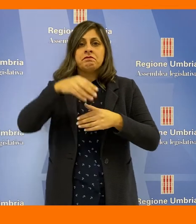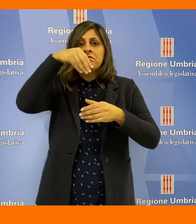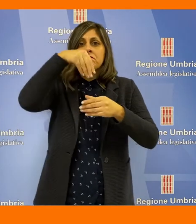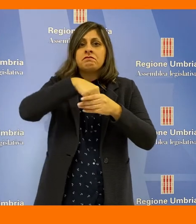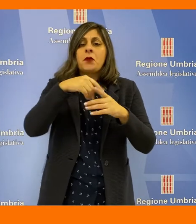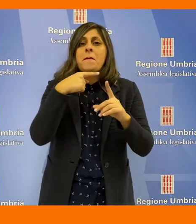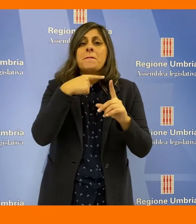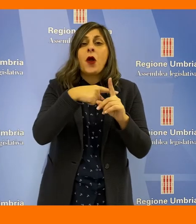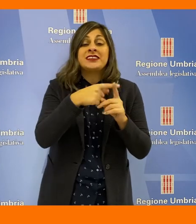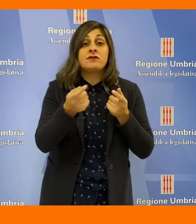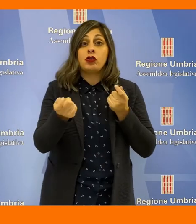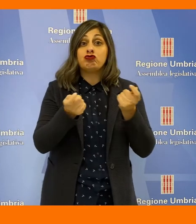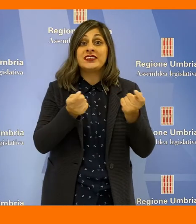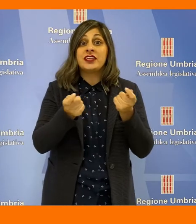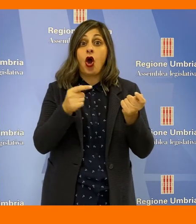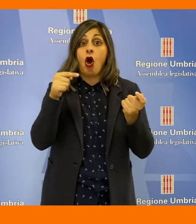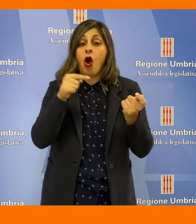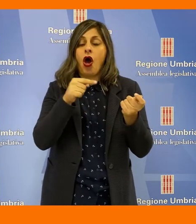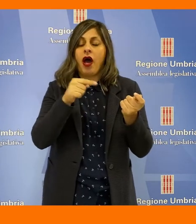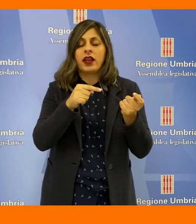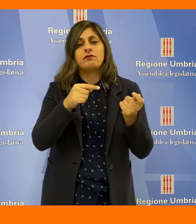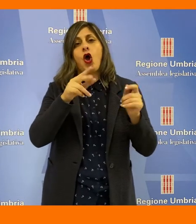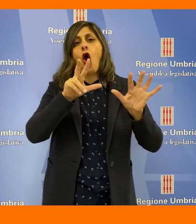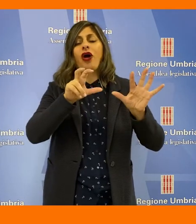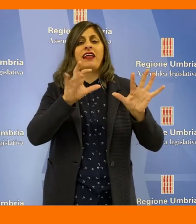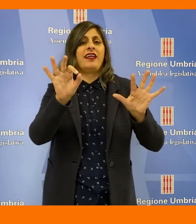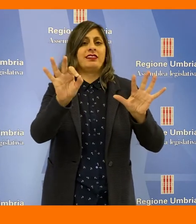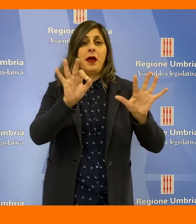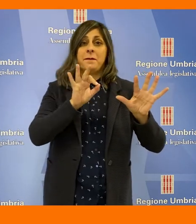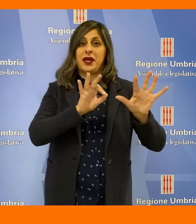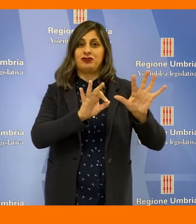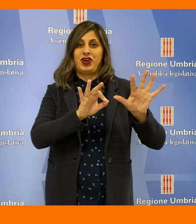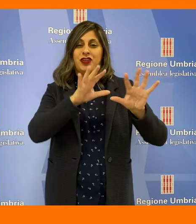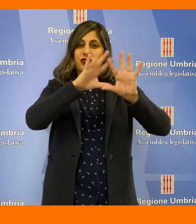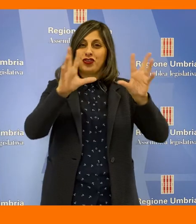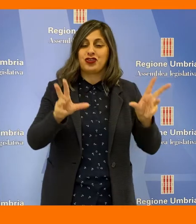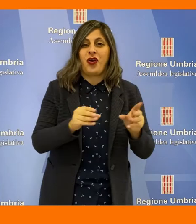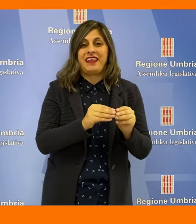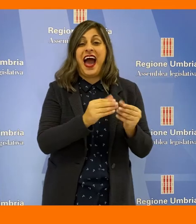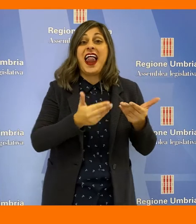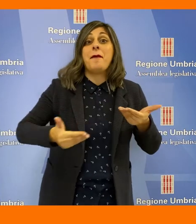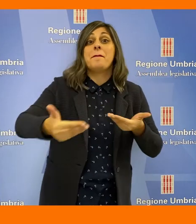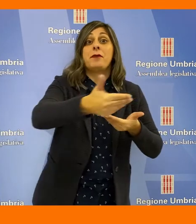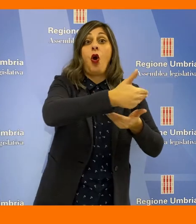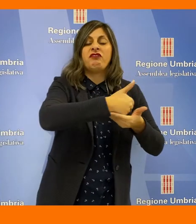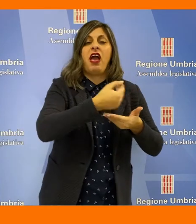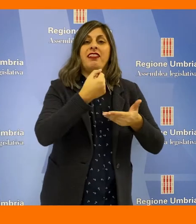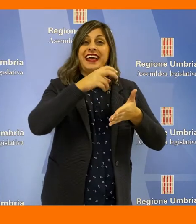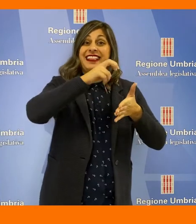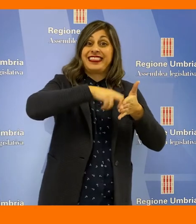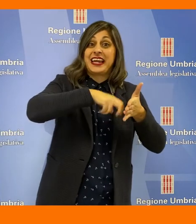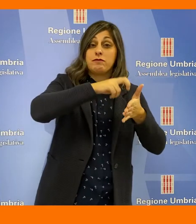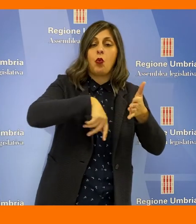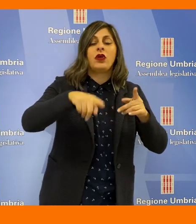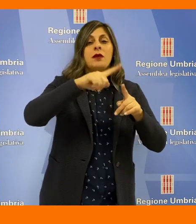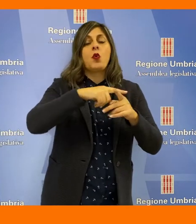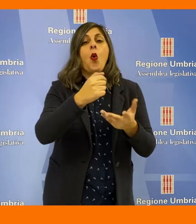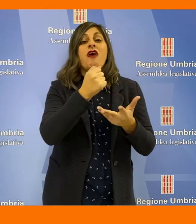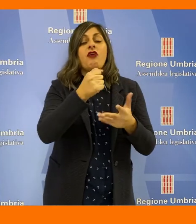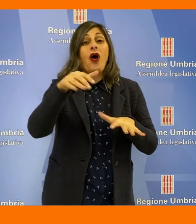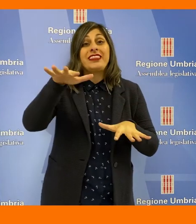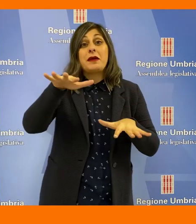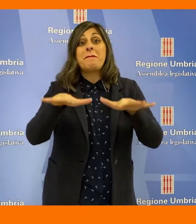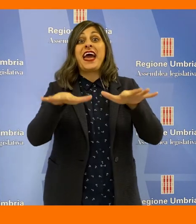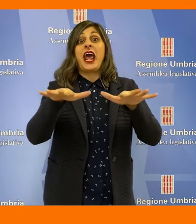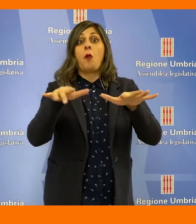positivi della gestione sono rappresentati per l'80% del totale dei proventi da attributi e da fondi